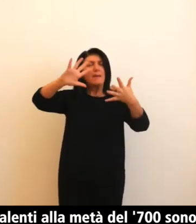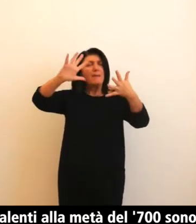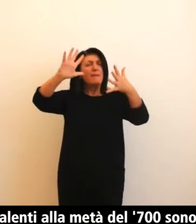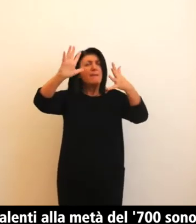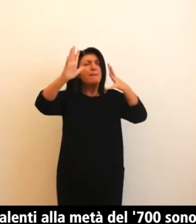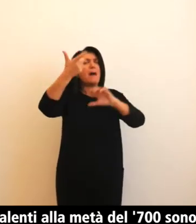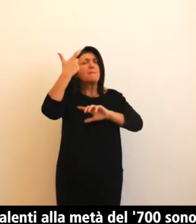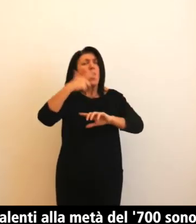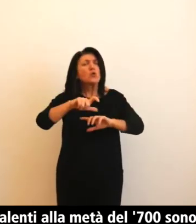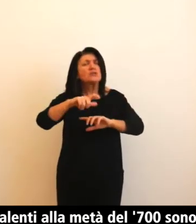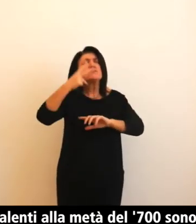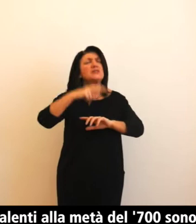della Seconda Guerra Mondiale.